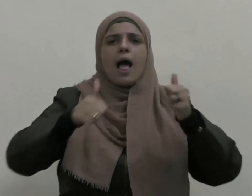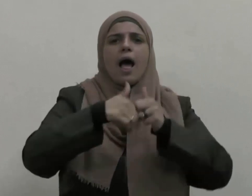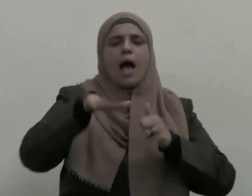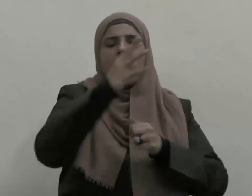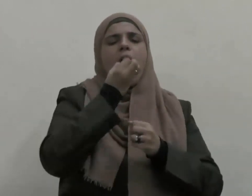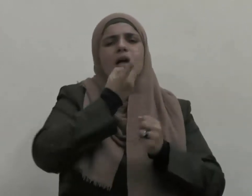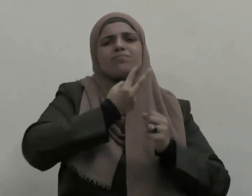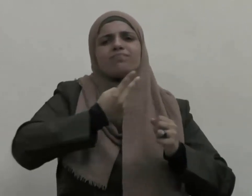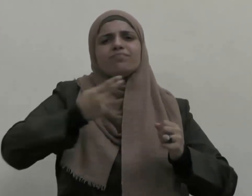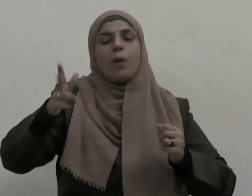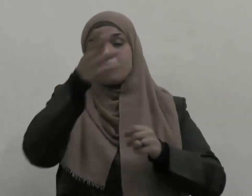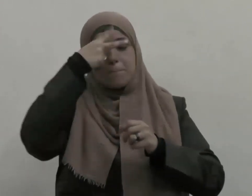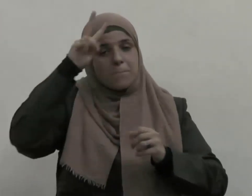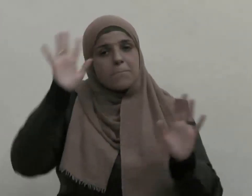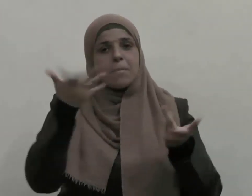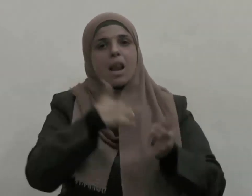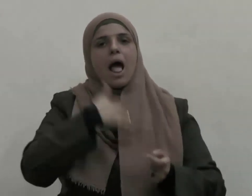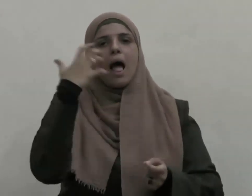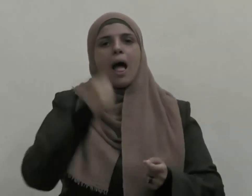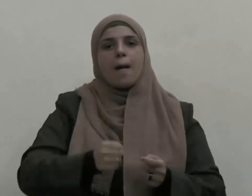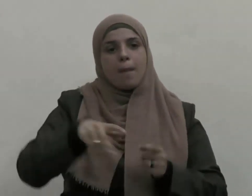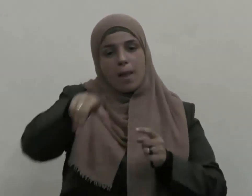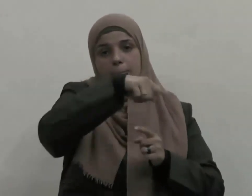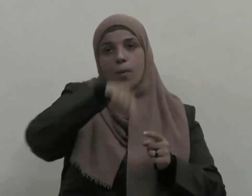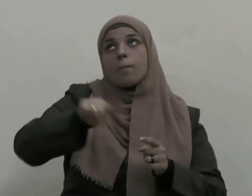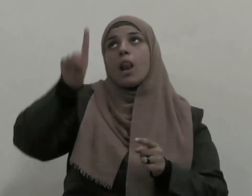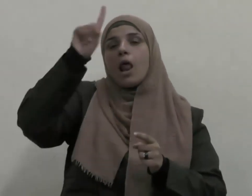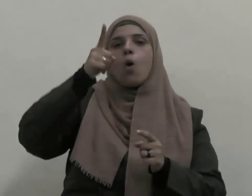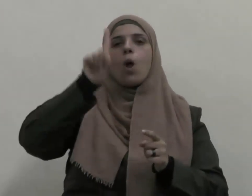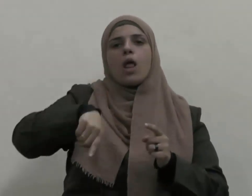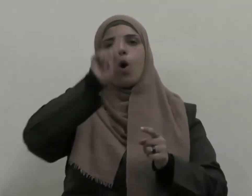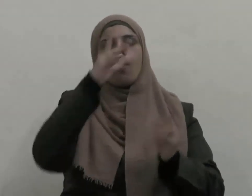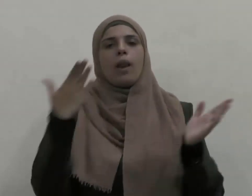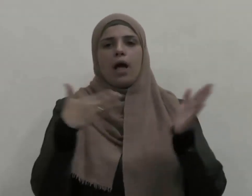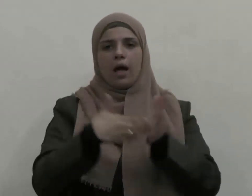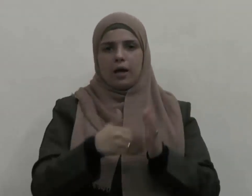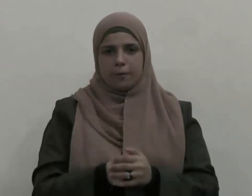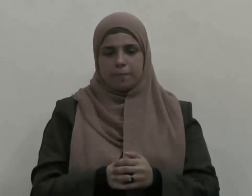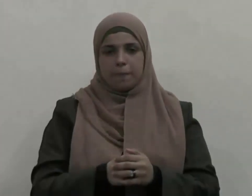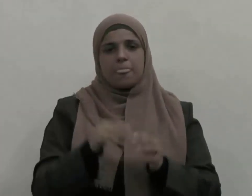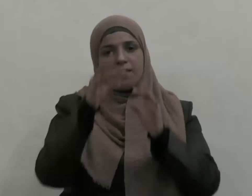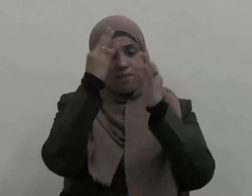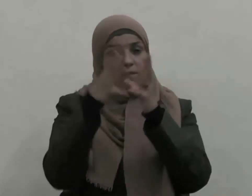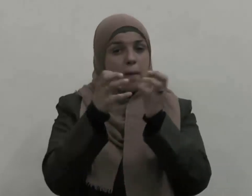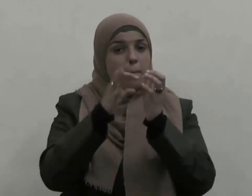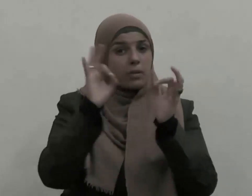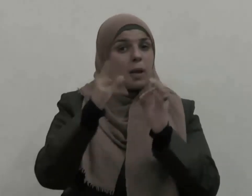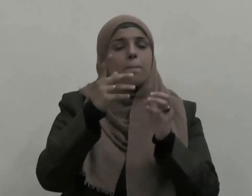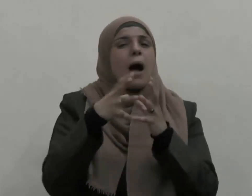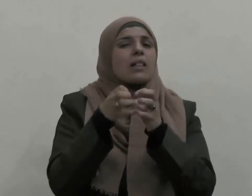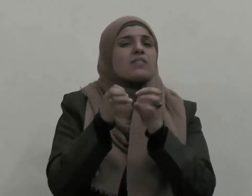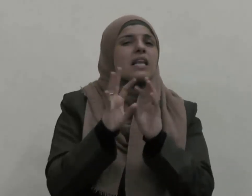منهم بالله واليوم الآخر فمن المعلوم أن المقصود من البلد هنا أهله